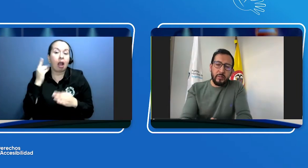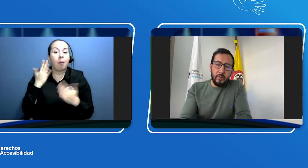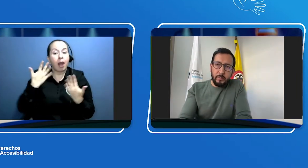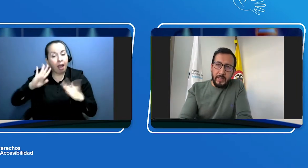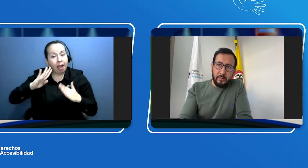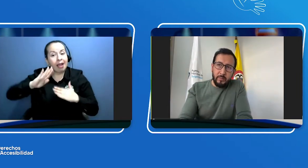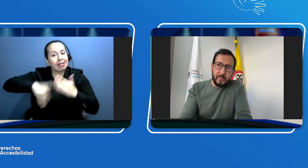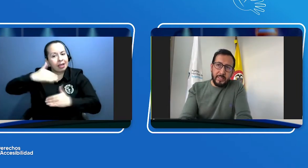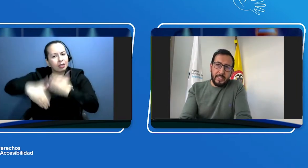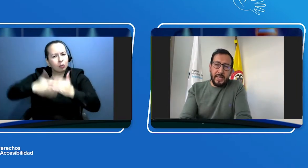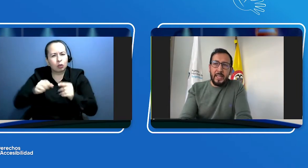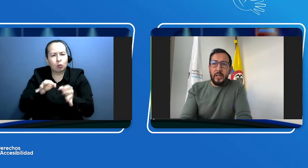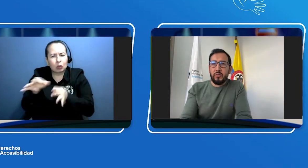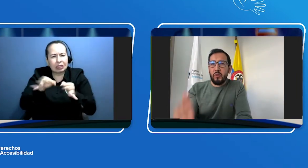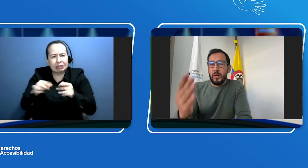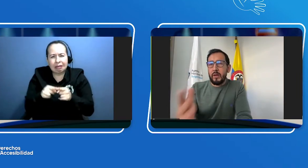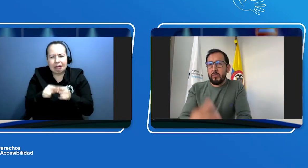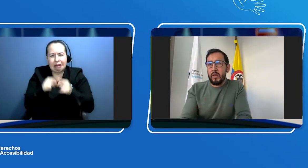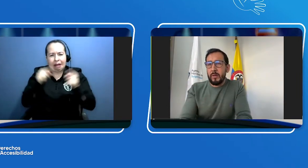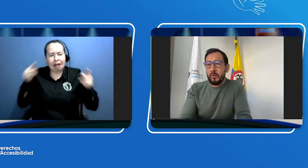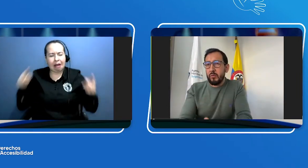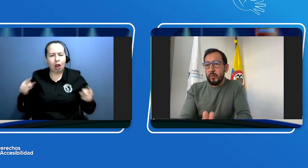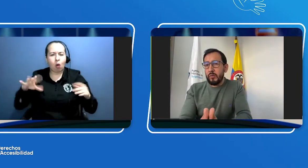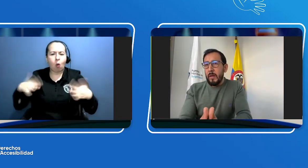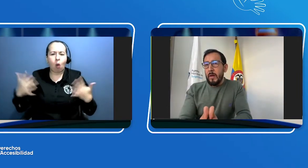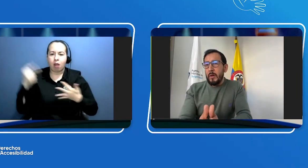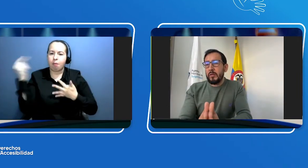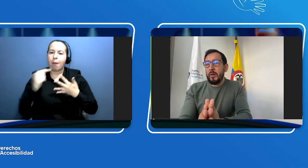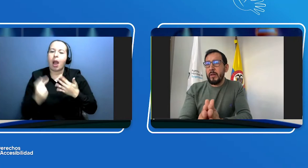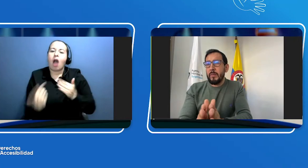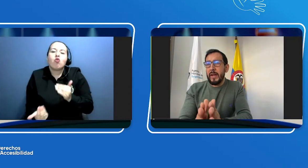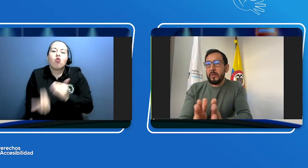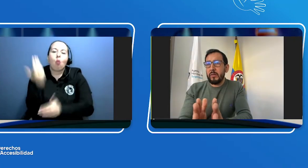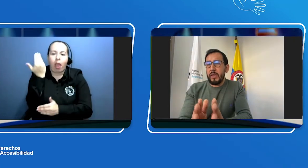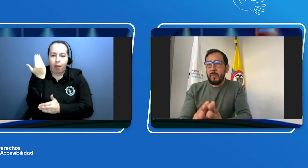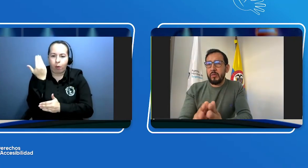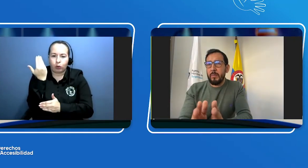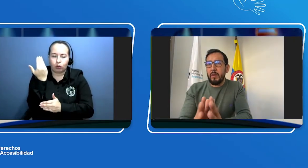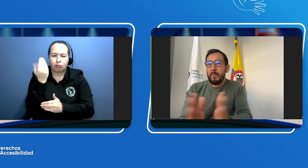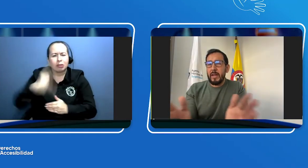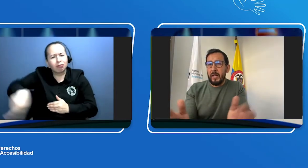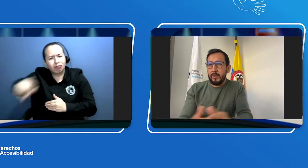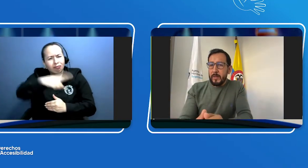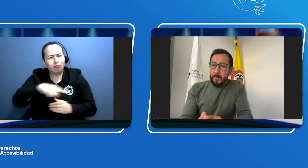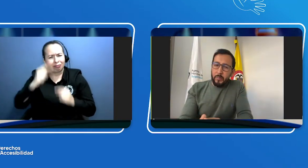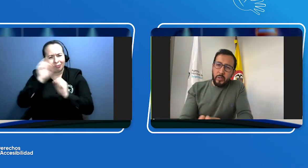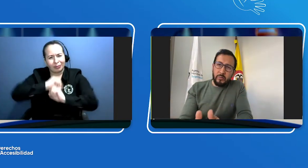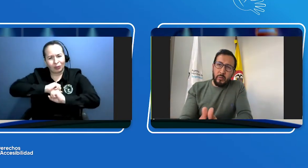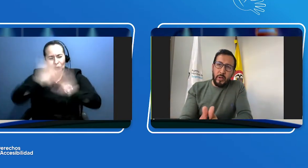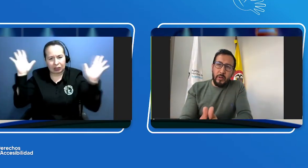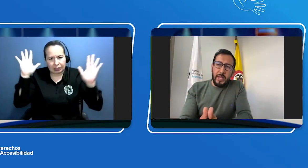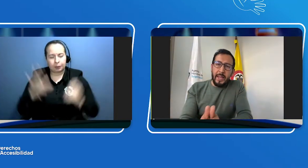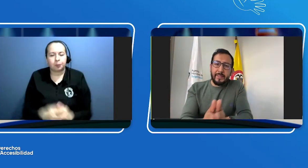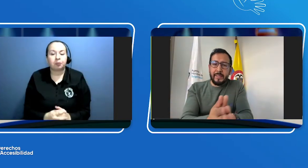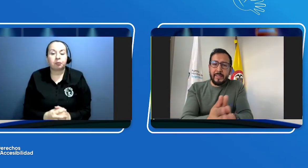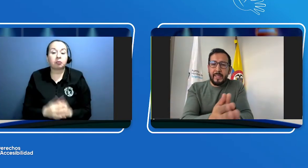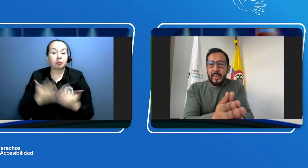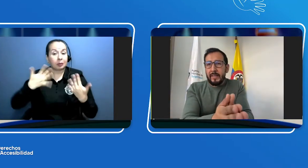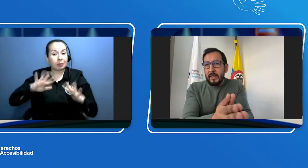una explicación más detallada sobre los elementos nuevos. Pero simplemente para que todos tengamos el panorama claro. Entonces, luego de acceder al centro